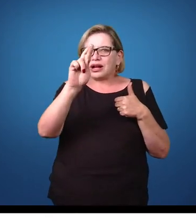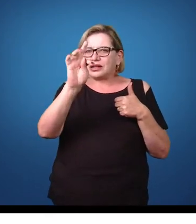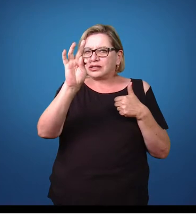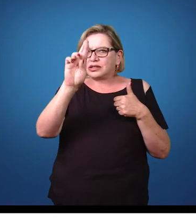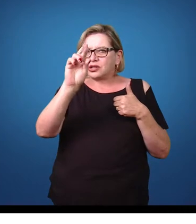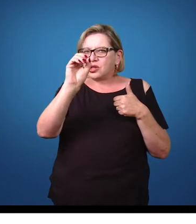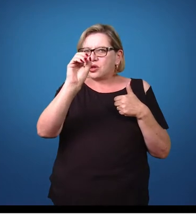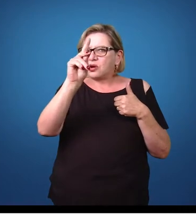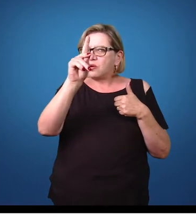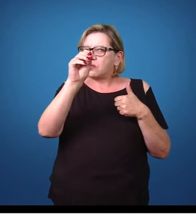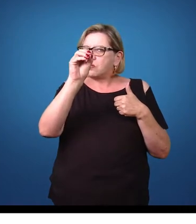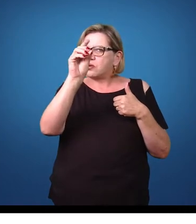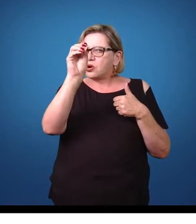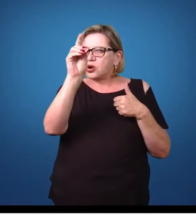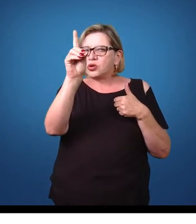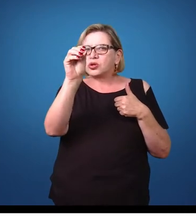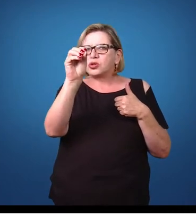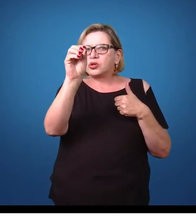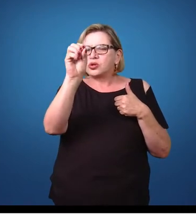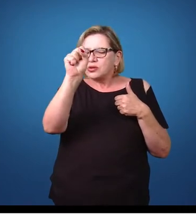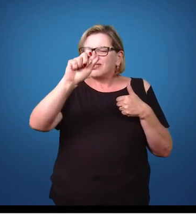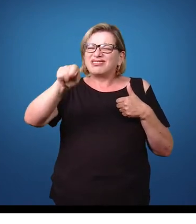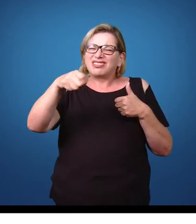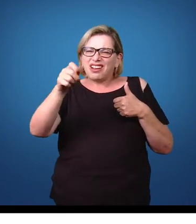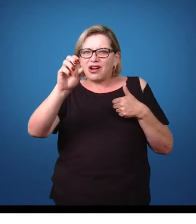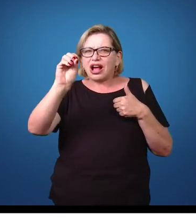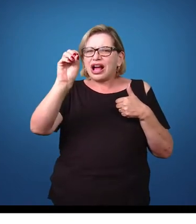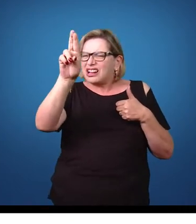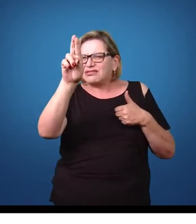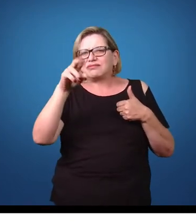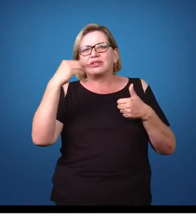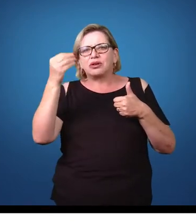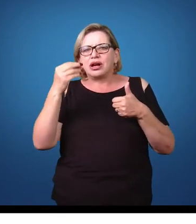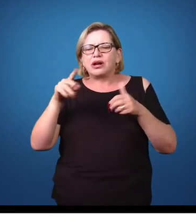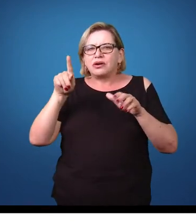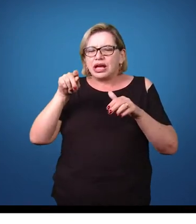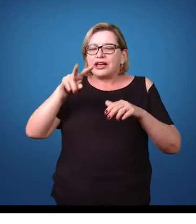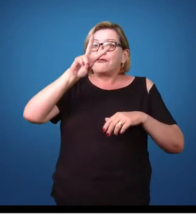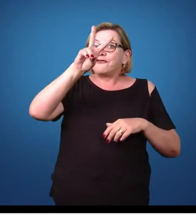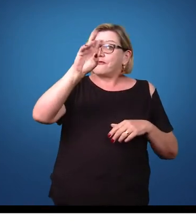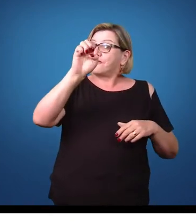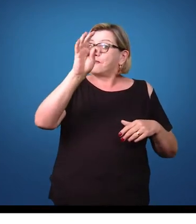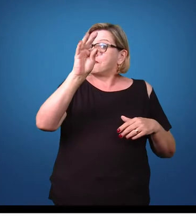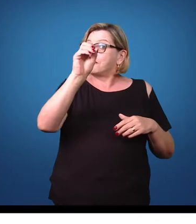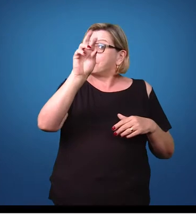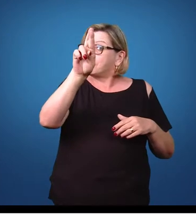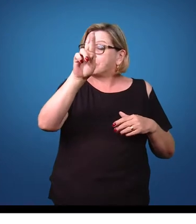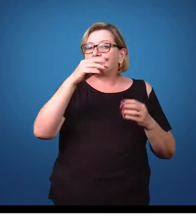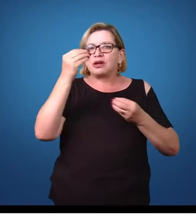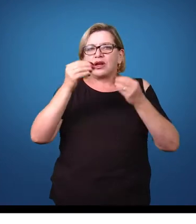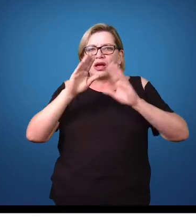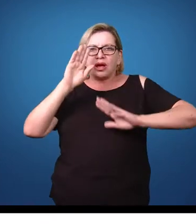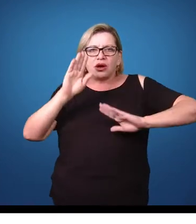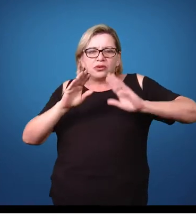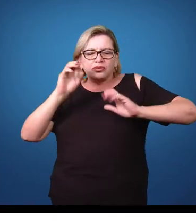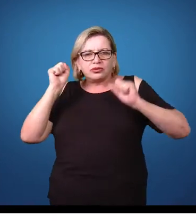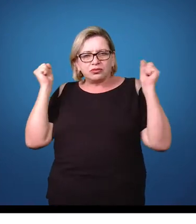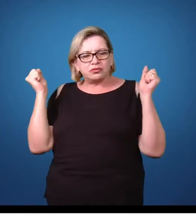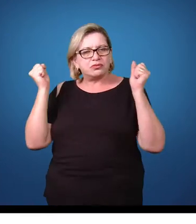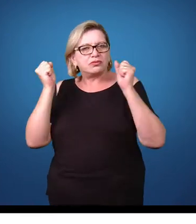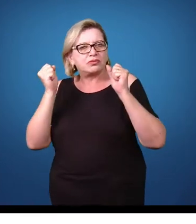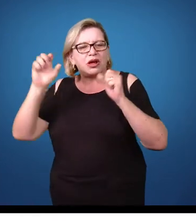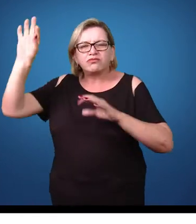na parasitologia como vetores. Alguns insetos, eles podem